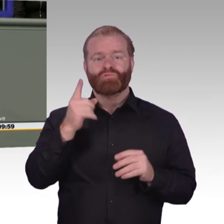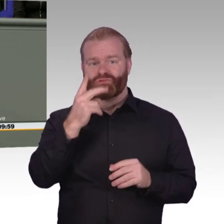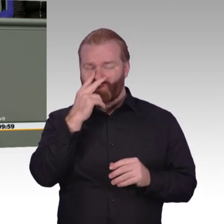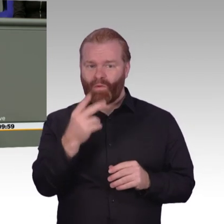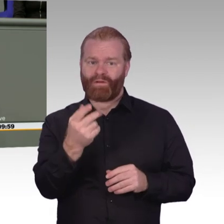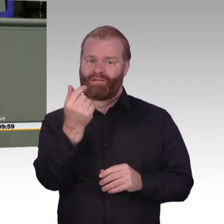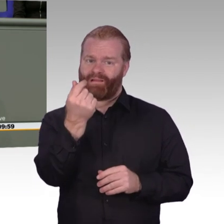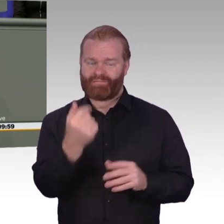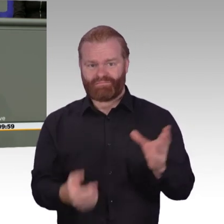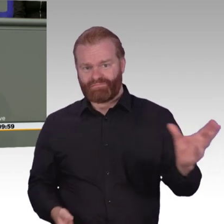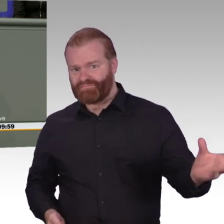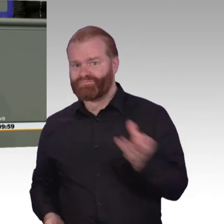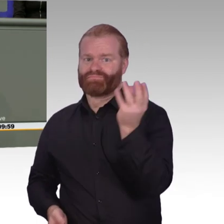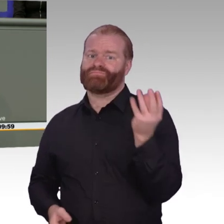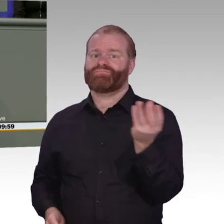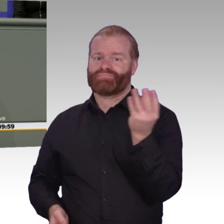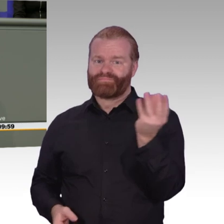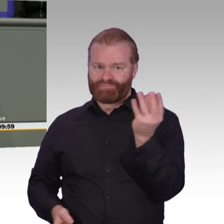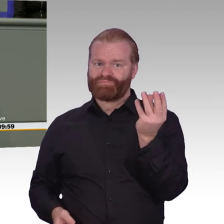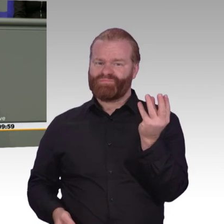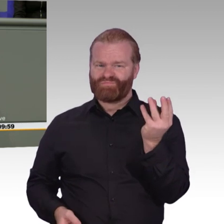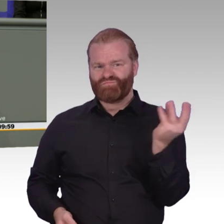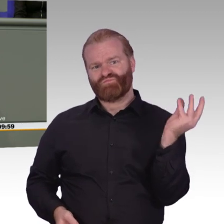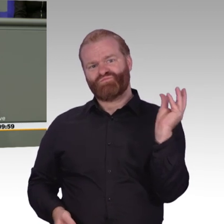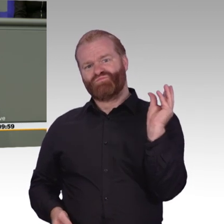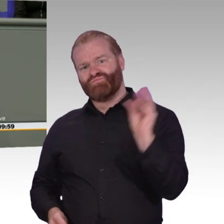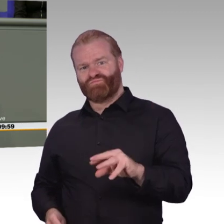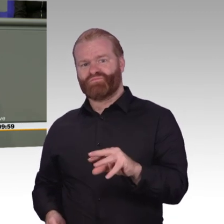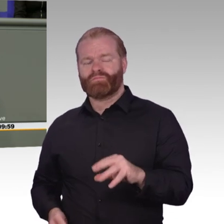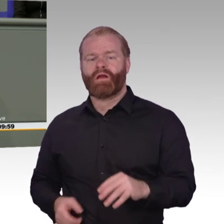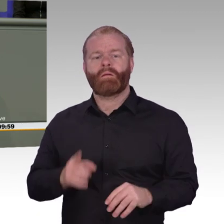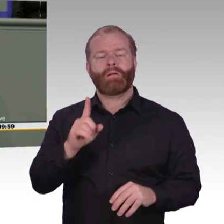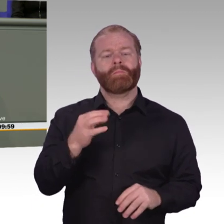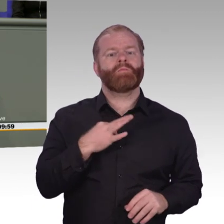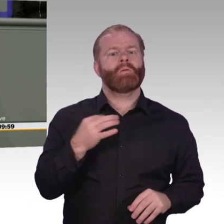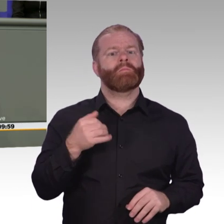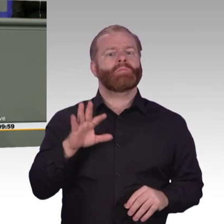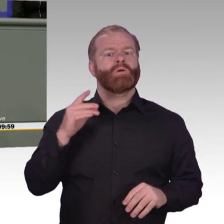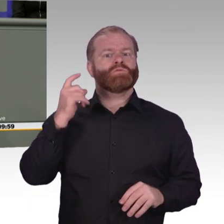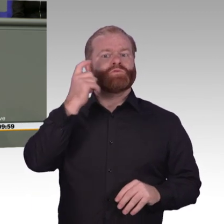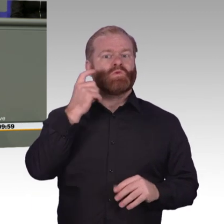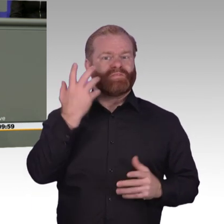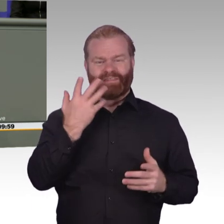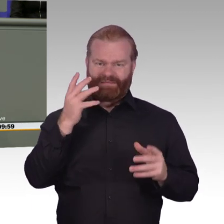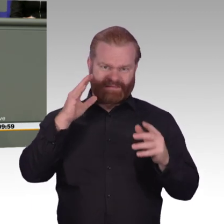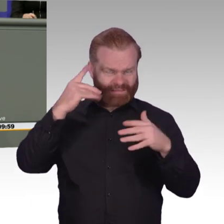federführend in dem Ministerium von Frau Barley. Eines ist fortlaufend, Verbraucherinformationen wichtig, klar.